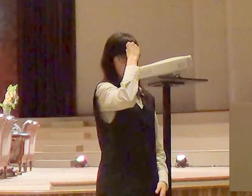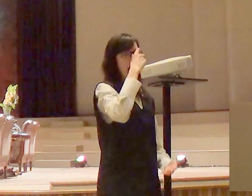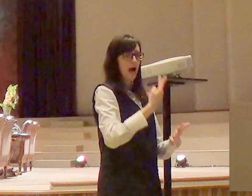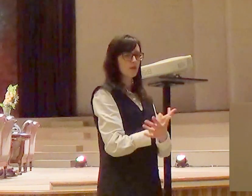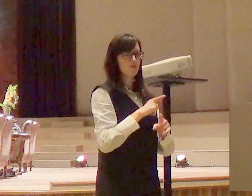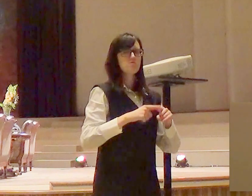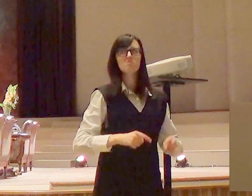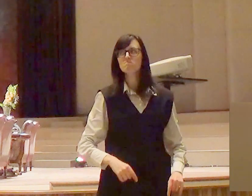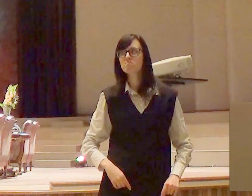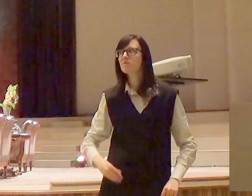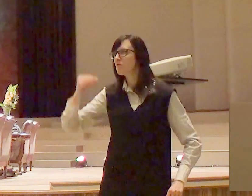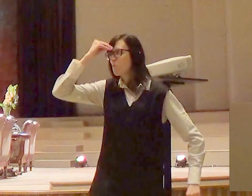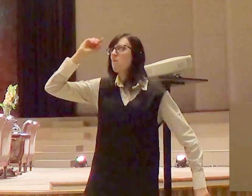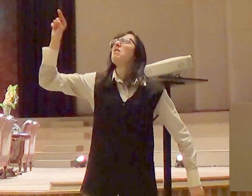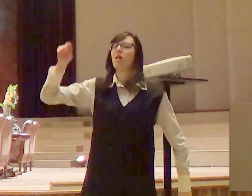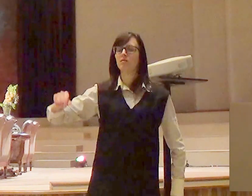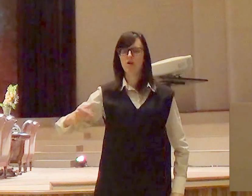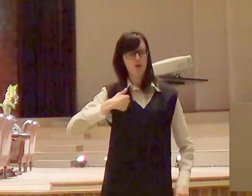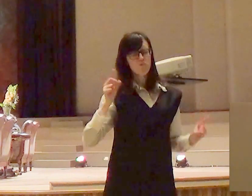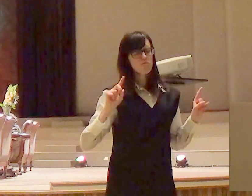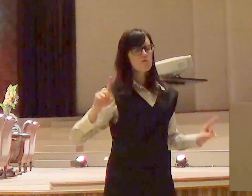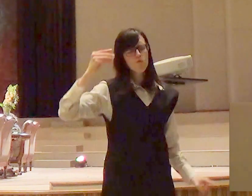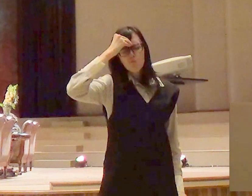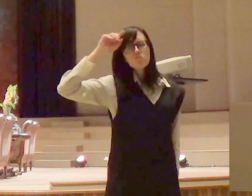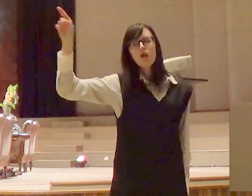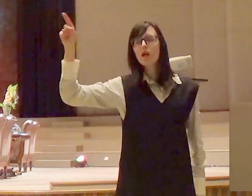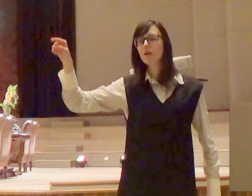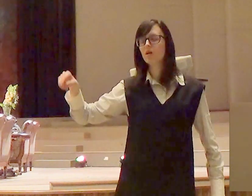bom a Bíblia diz que o chão se abriu